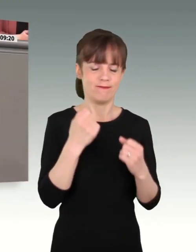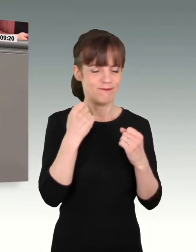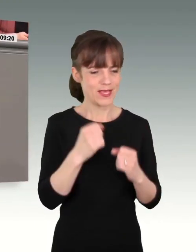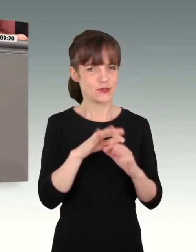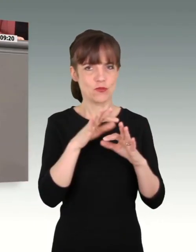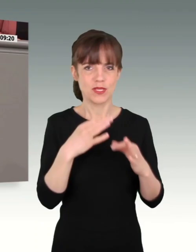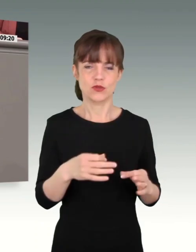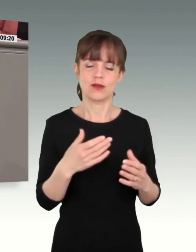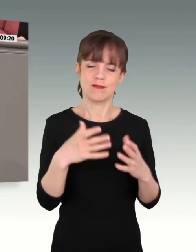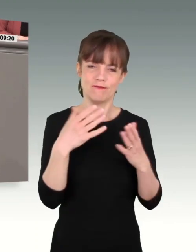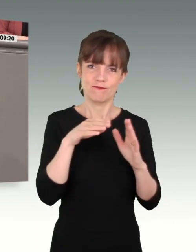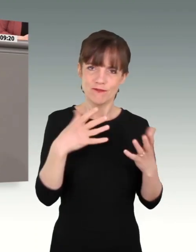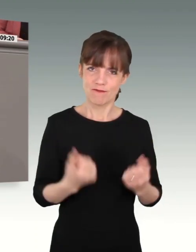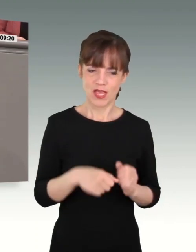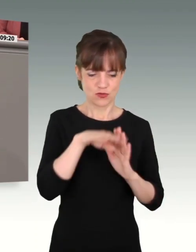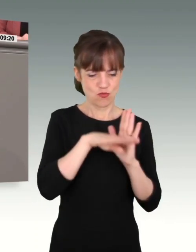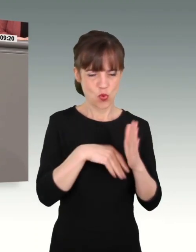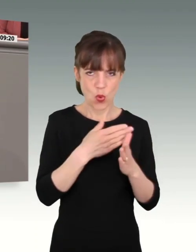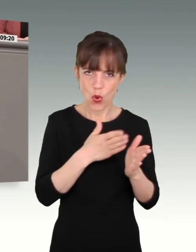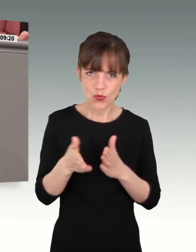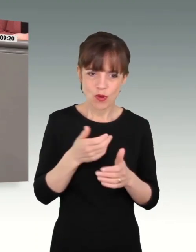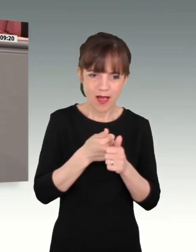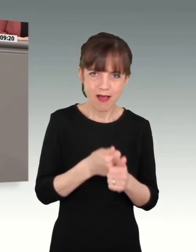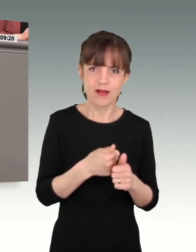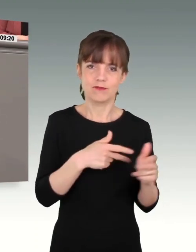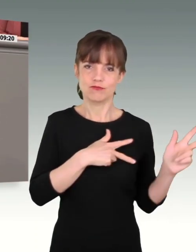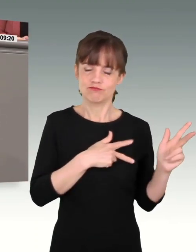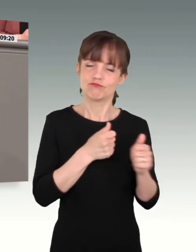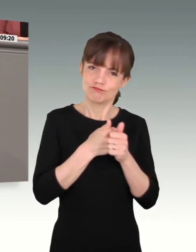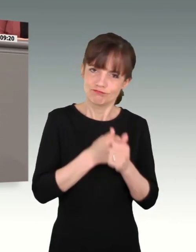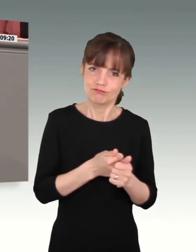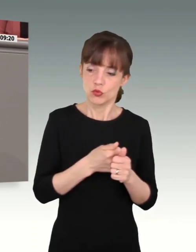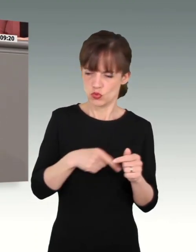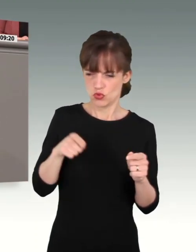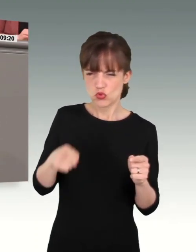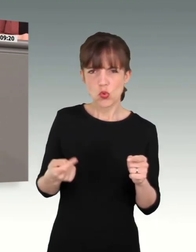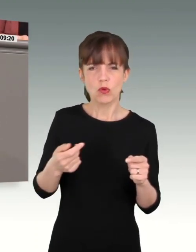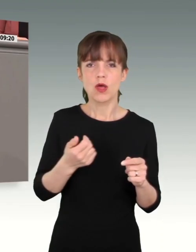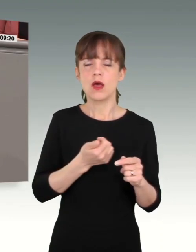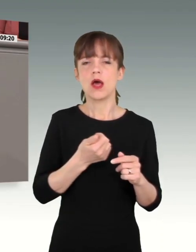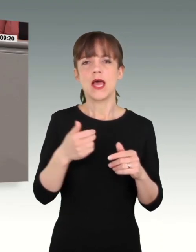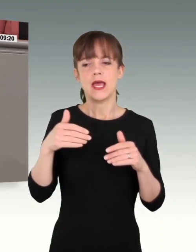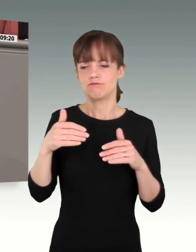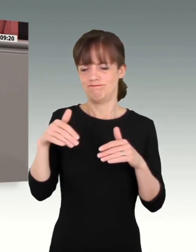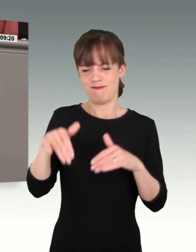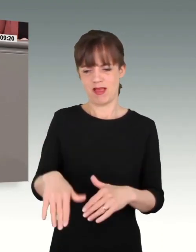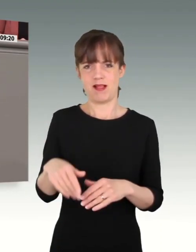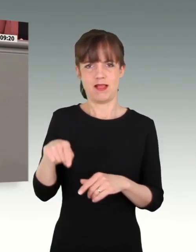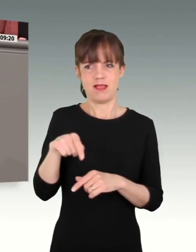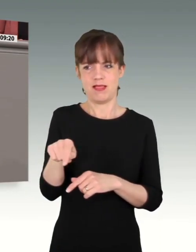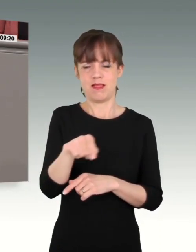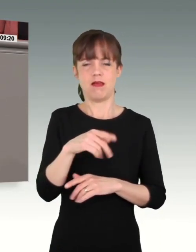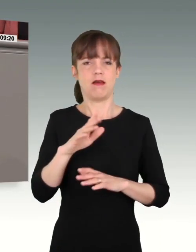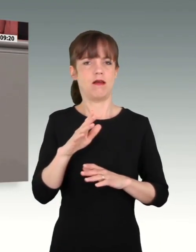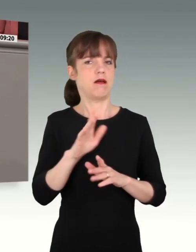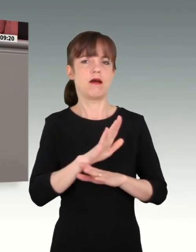unserer Verfassungsordnung stehen und deren Ansehen durch diese Vorfälle beschädigt wird. Und deswegen ist es nicht hinnehmbar. Und wir müssen